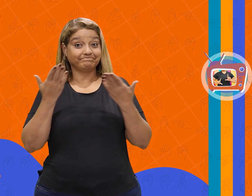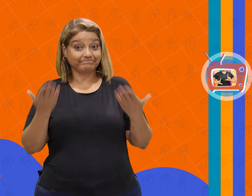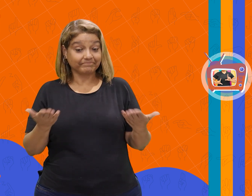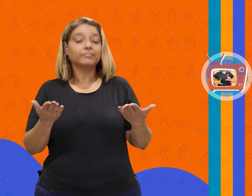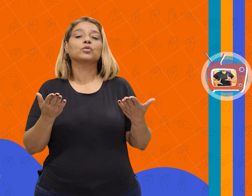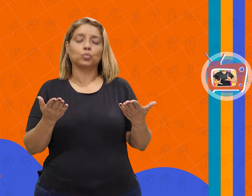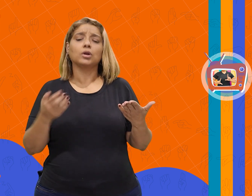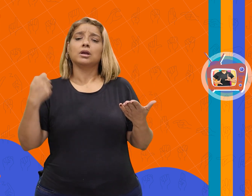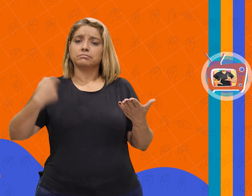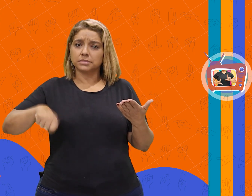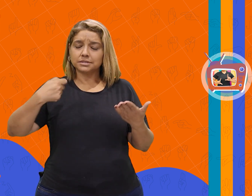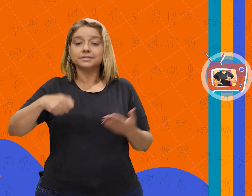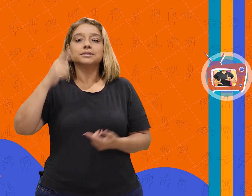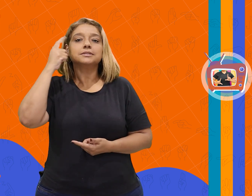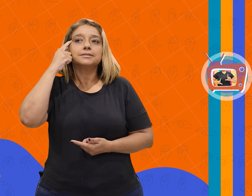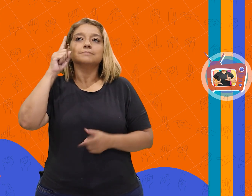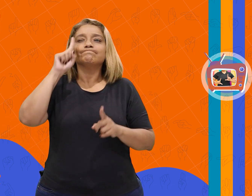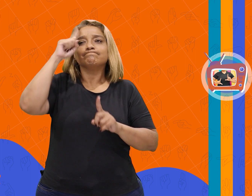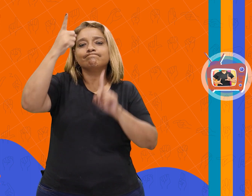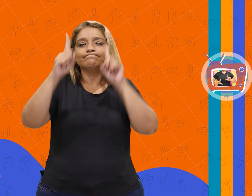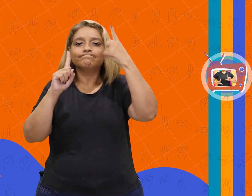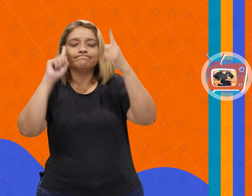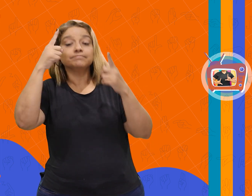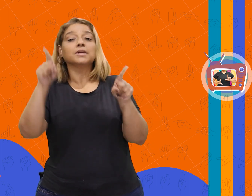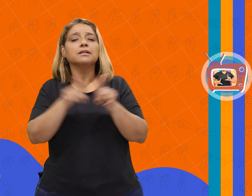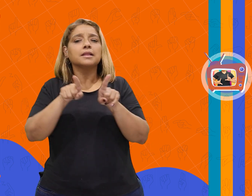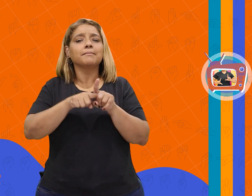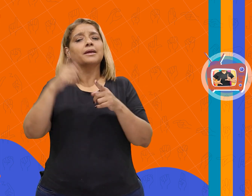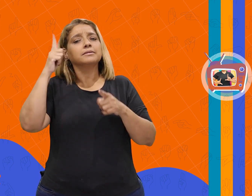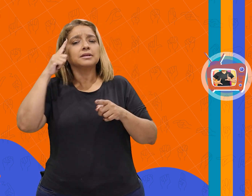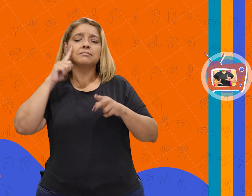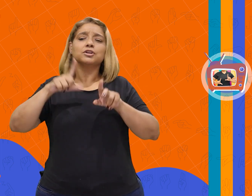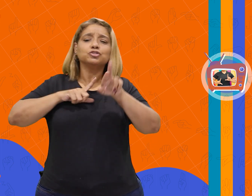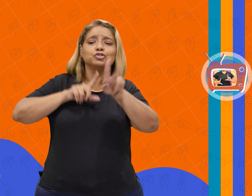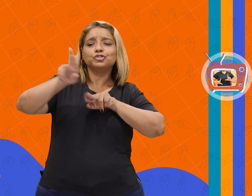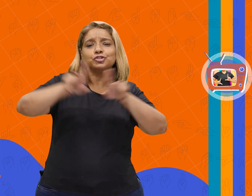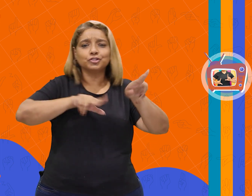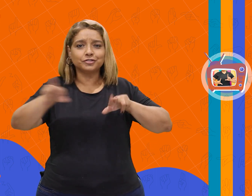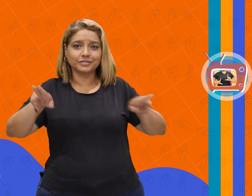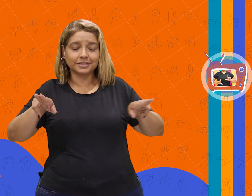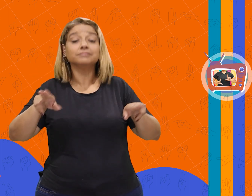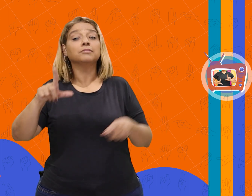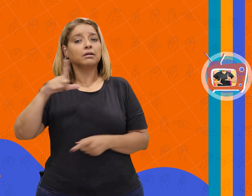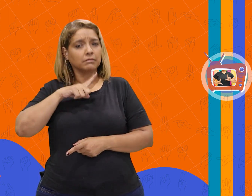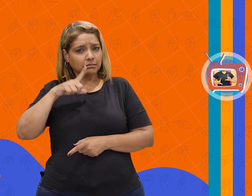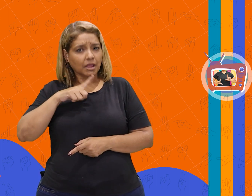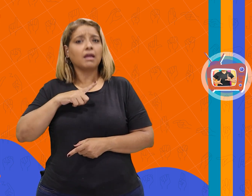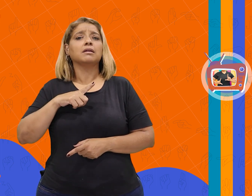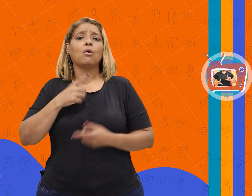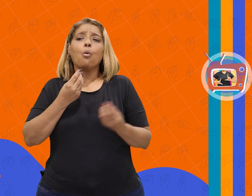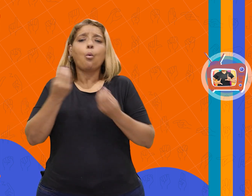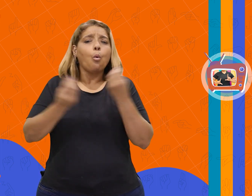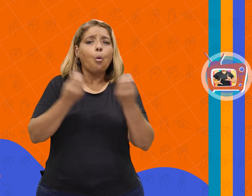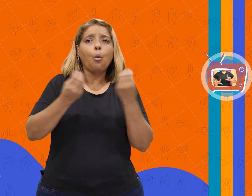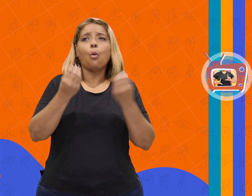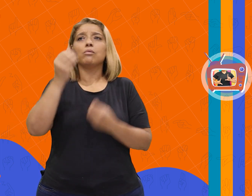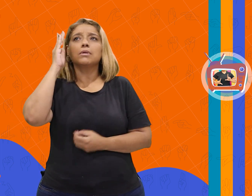tanto, é preciso ser criativo e diversificado. E existem variações de pensamentos,